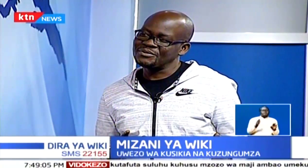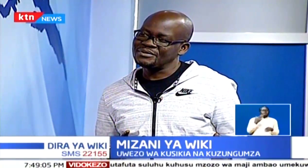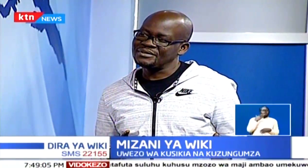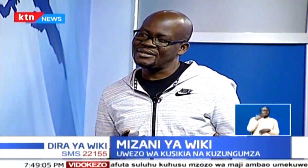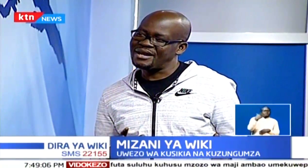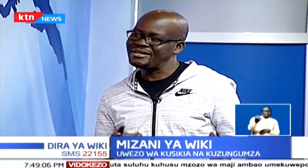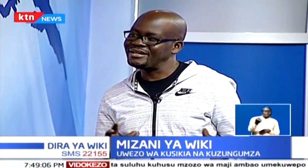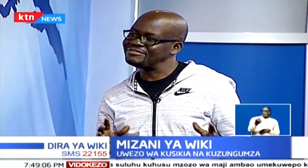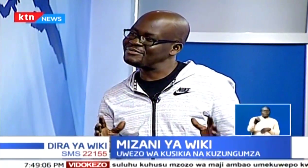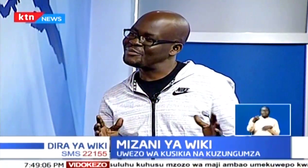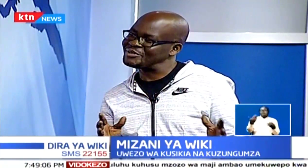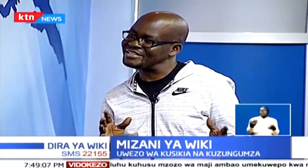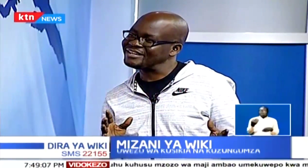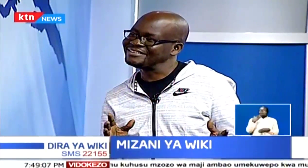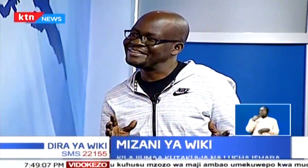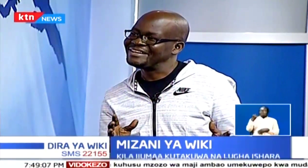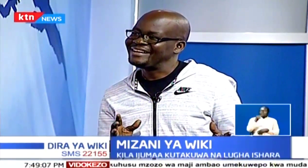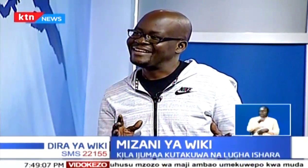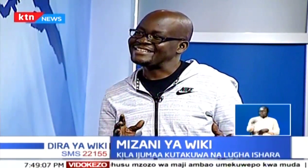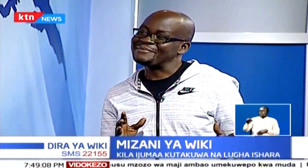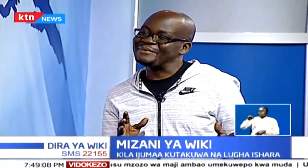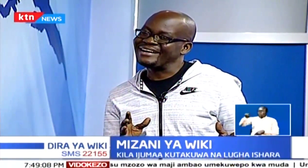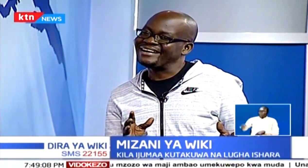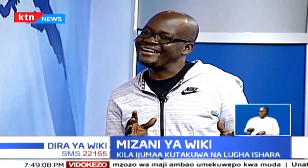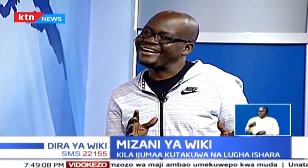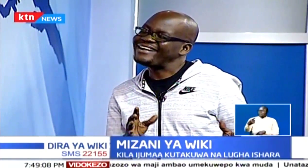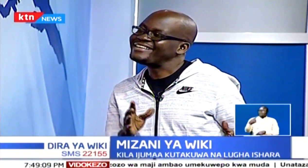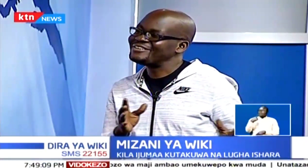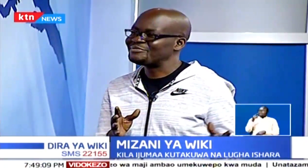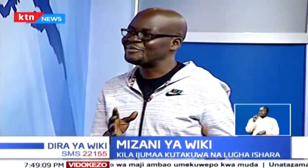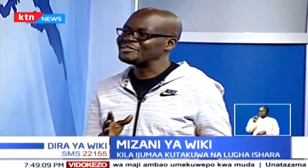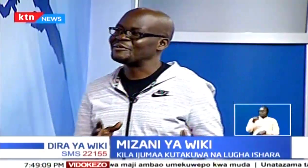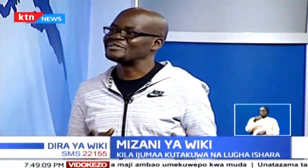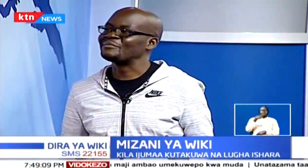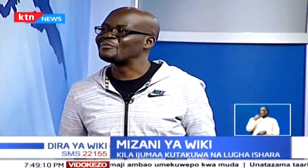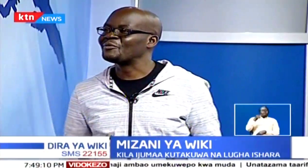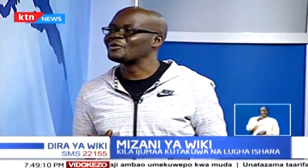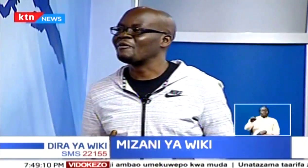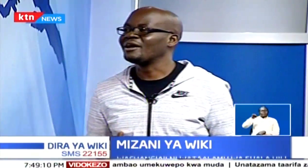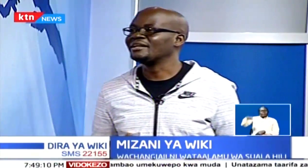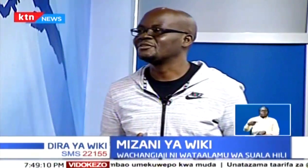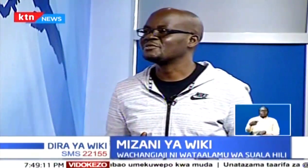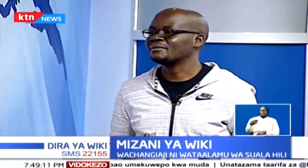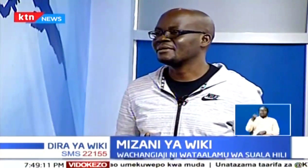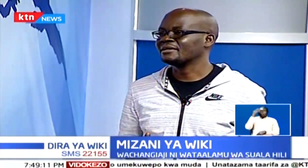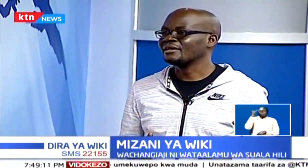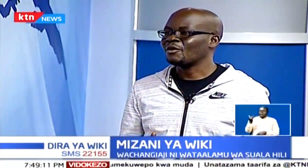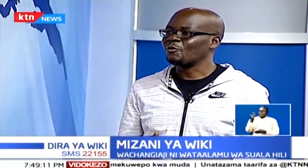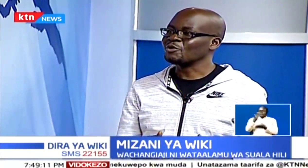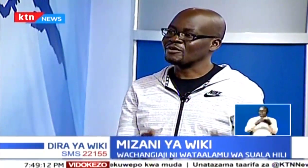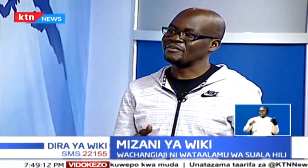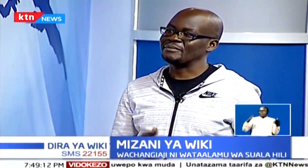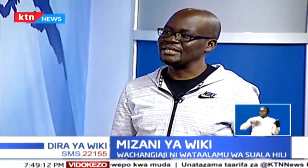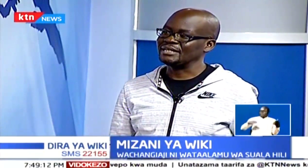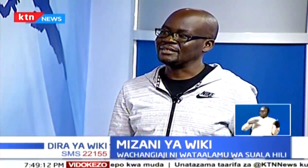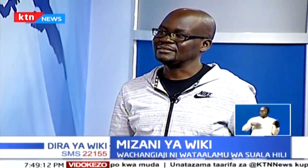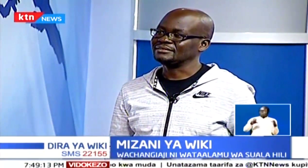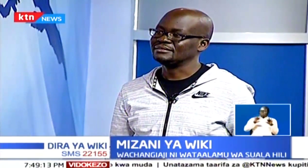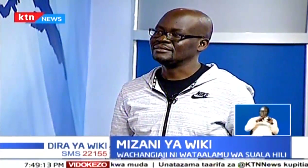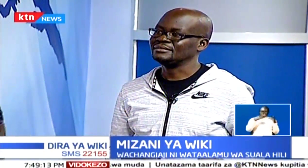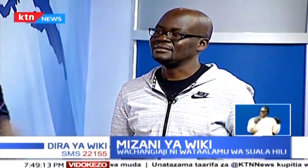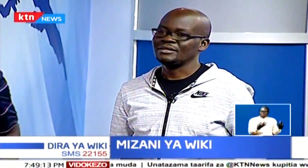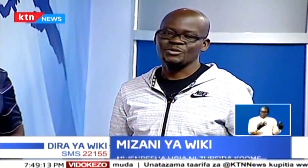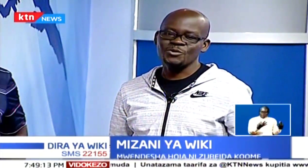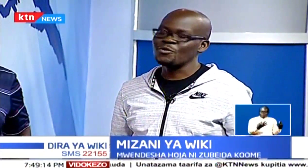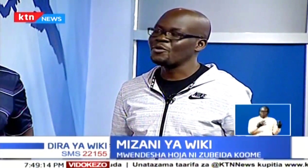miatano, hadi elfu moja. Na sema, hadi elfu moja kwa sababu, kuna wale, tuseme, watu wa familia.